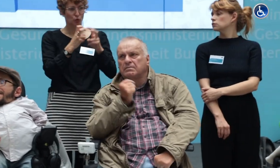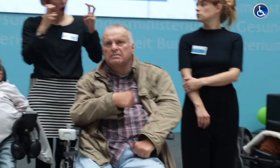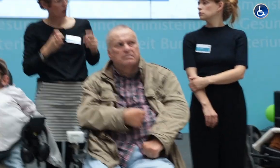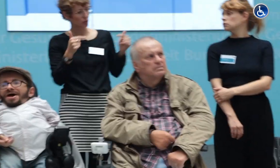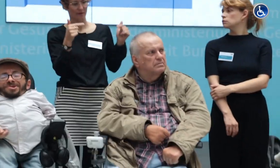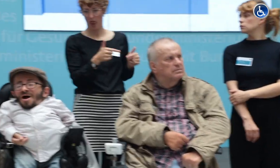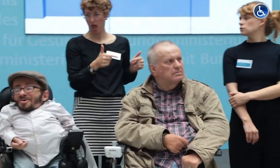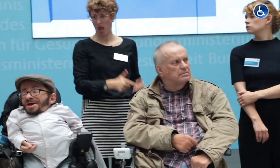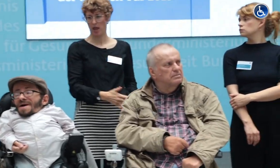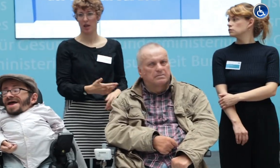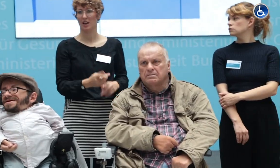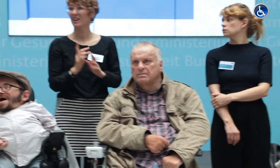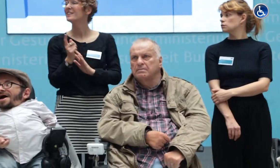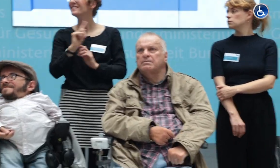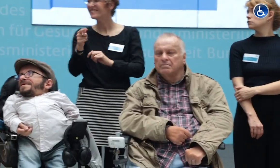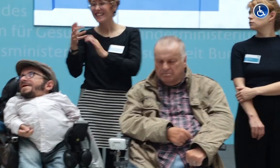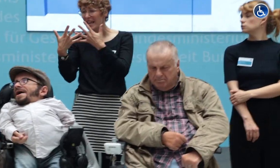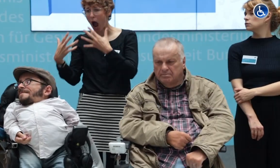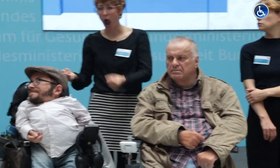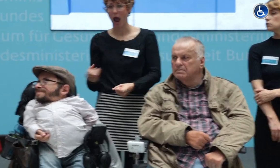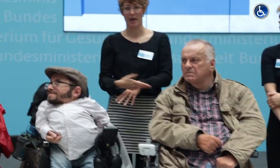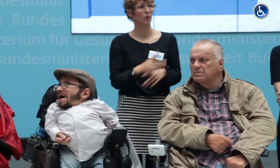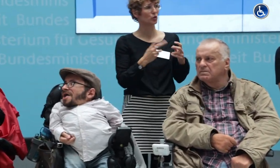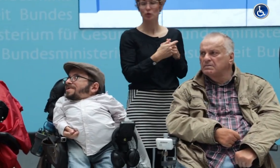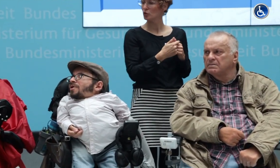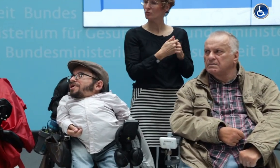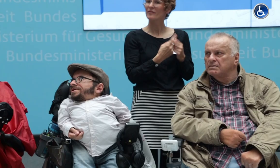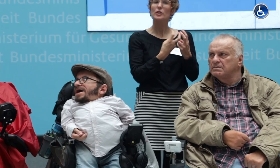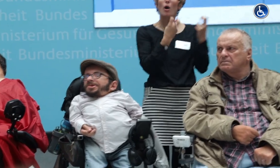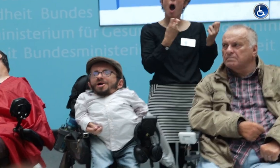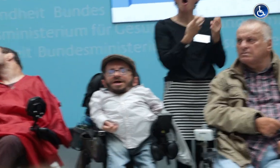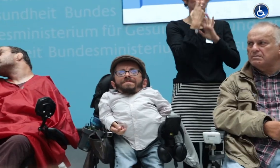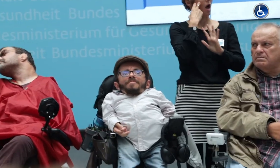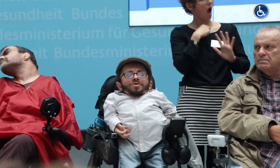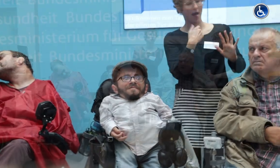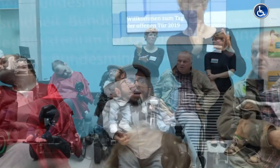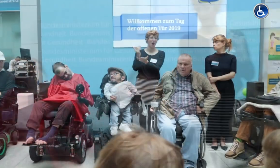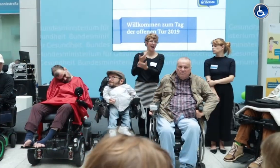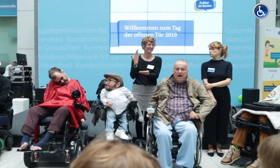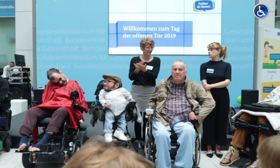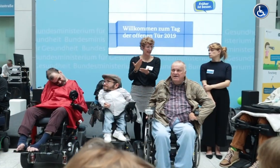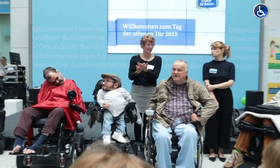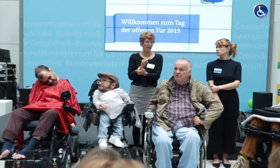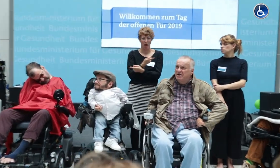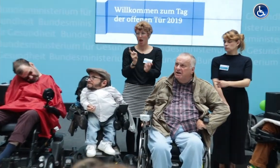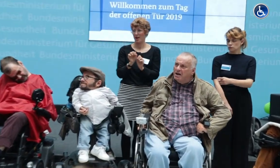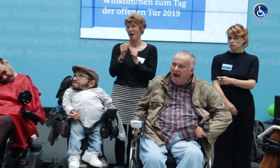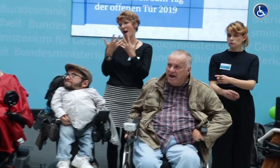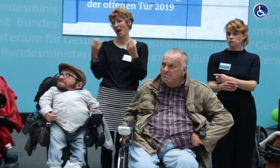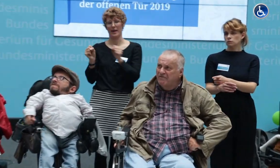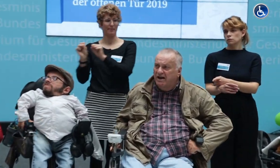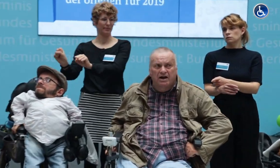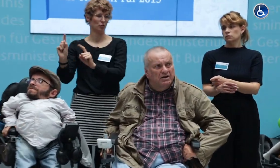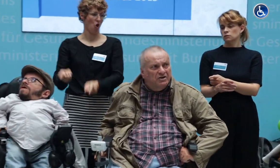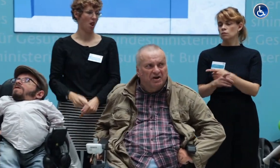Einzelheimen hat man. Das war jetzt verbunden. Wir arbeiten nicht für die